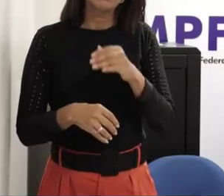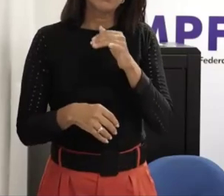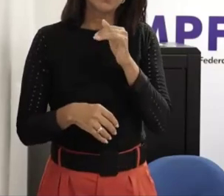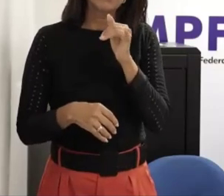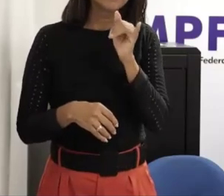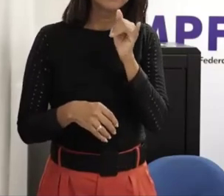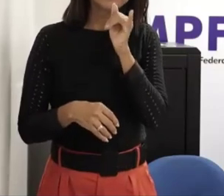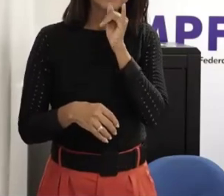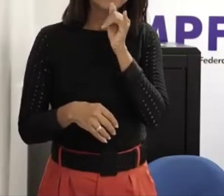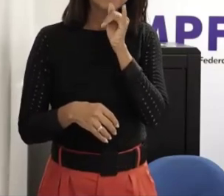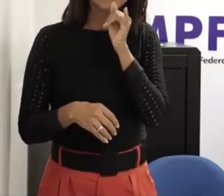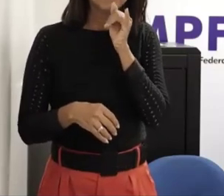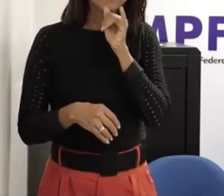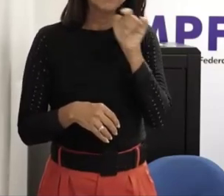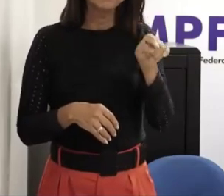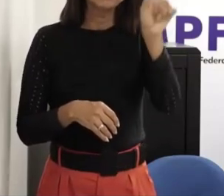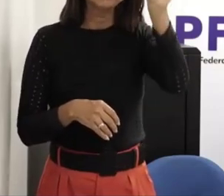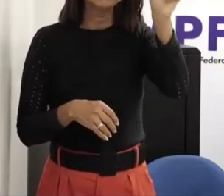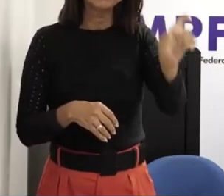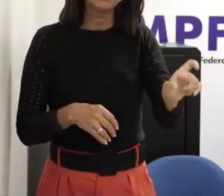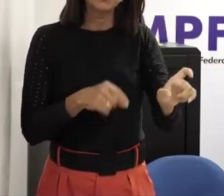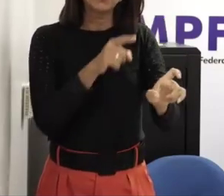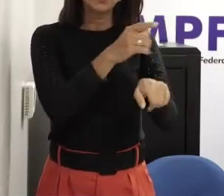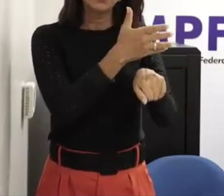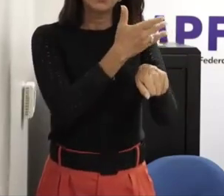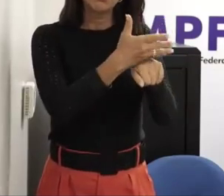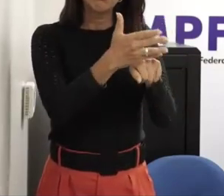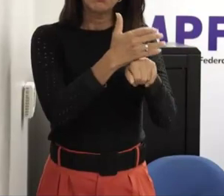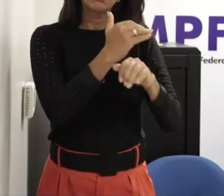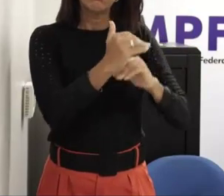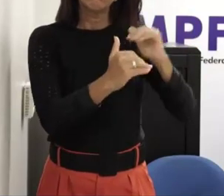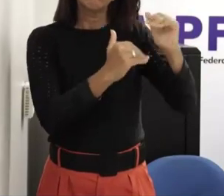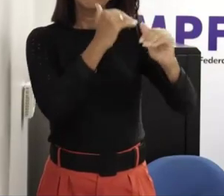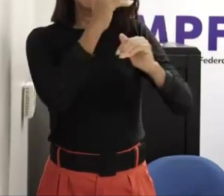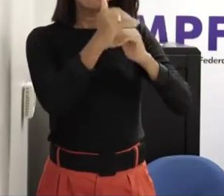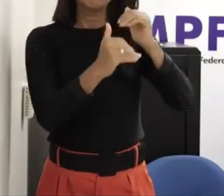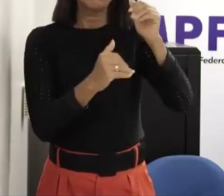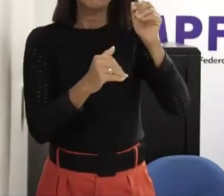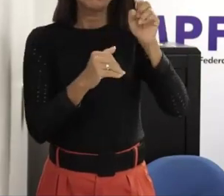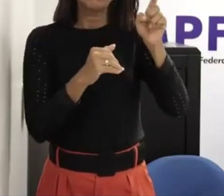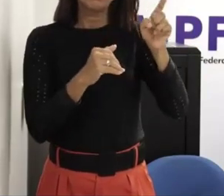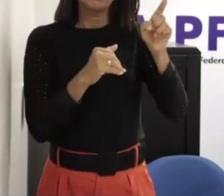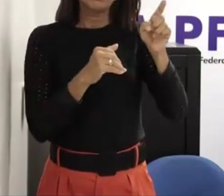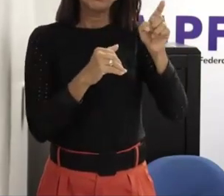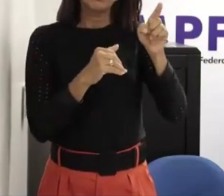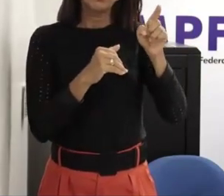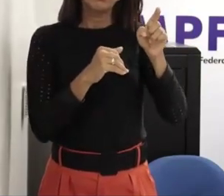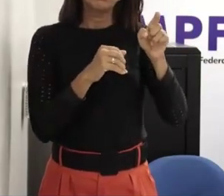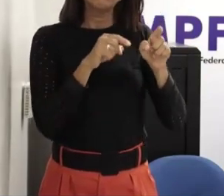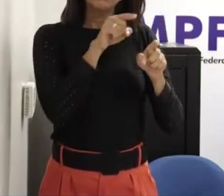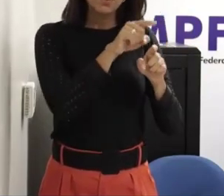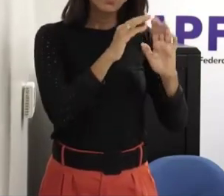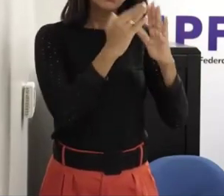eu acho difícil eu falar exatamente como mas eu fico imaginando se tem a polícia eu não tenho conhecimento exatamente como é que está a